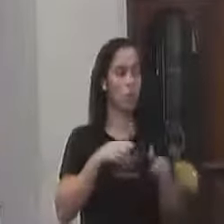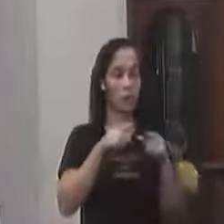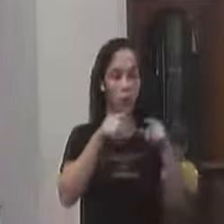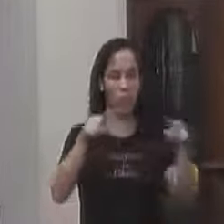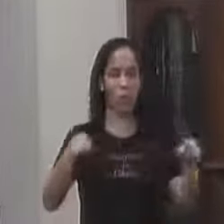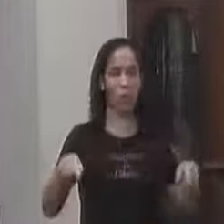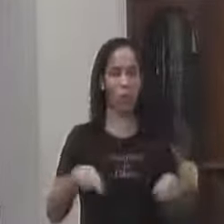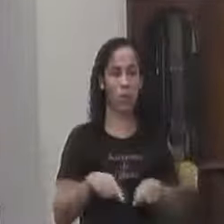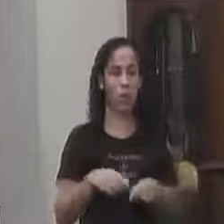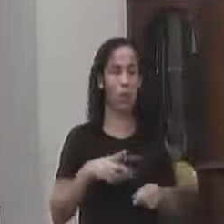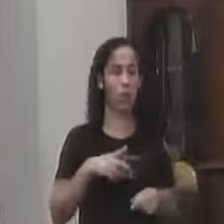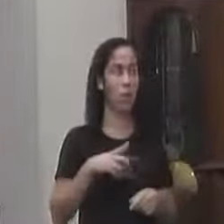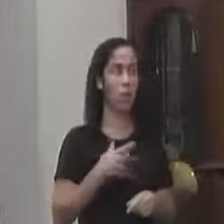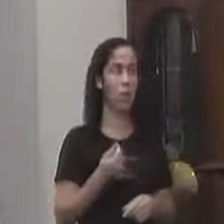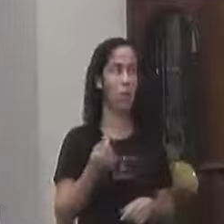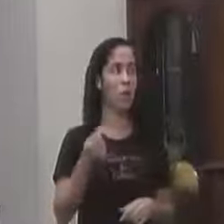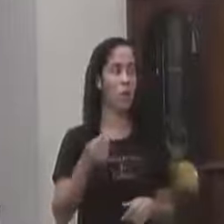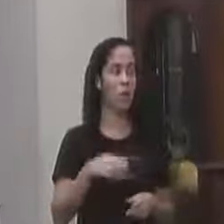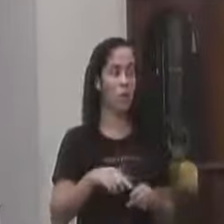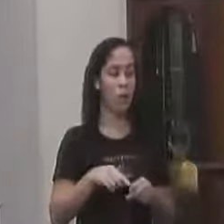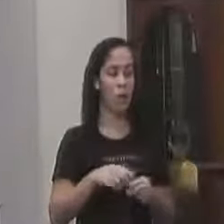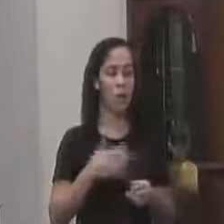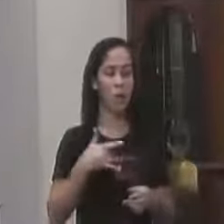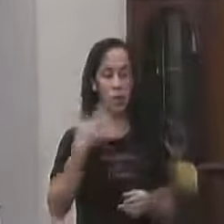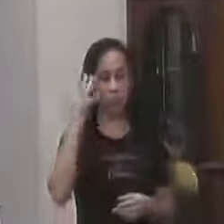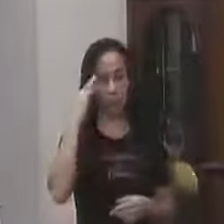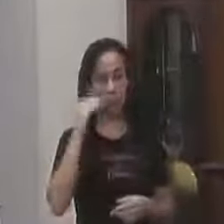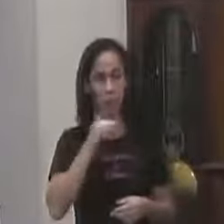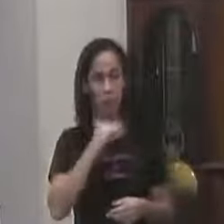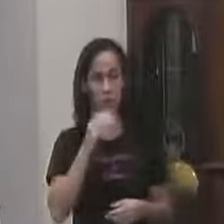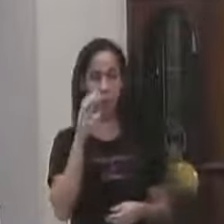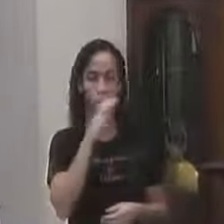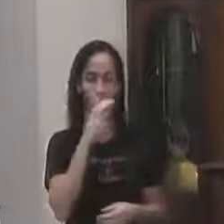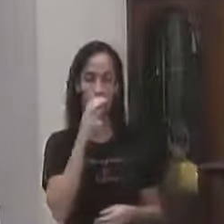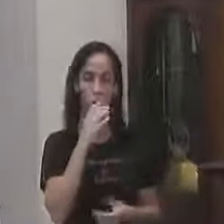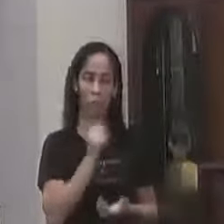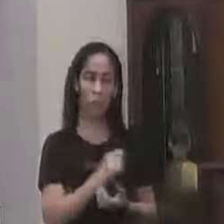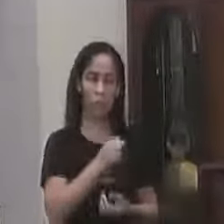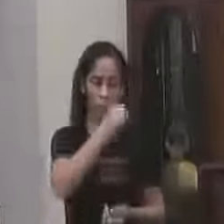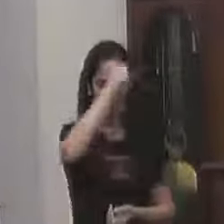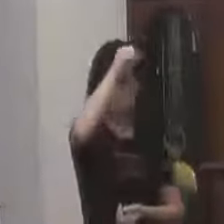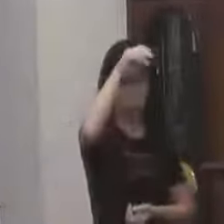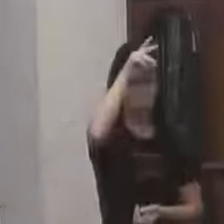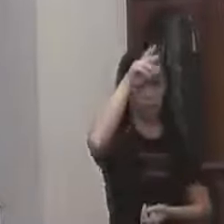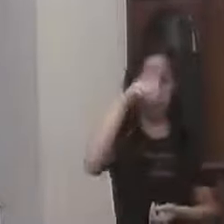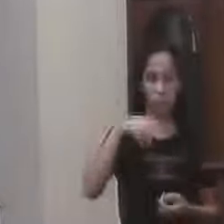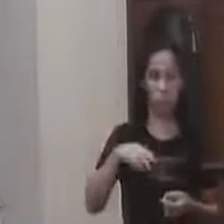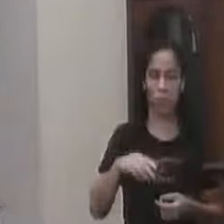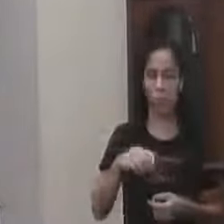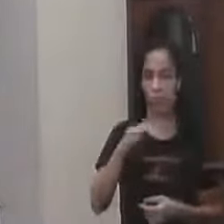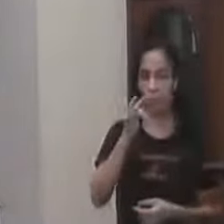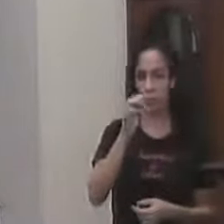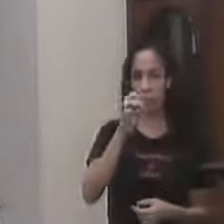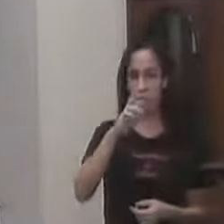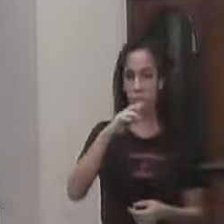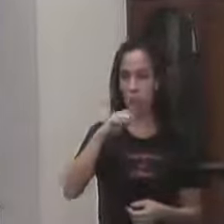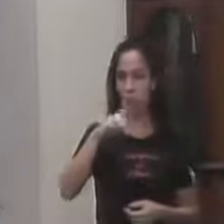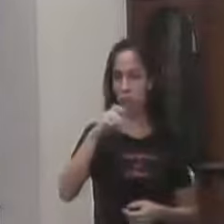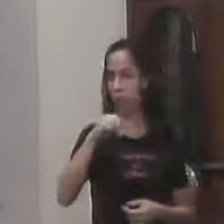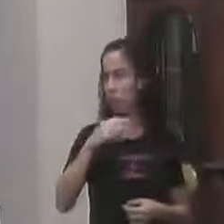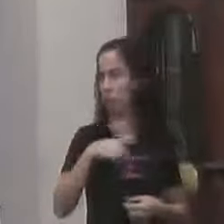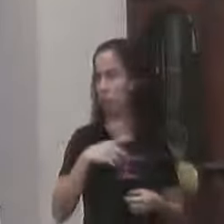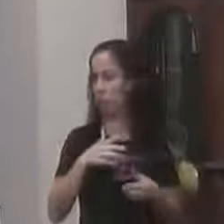Você tem que estar dando Para o município Essa receita Então eu acho Que isso é urgência Prefeito Fernandinho A gente tem um mês Ele tem um ano e meio Para